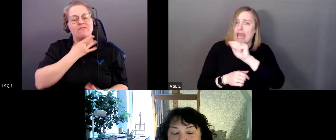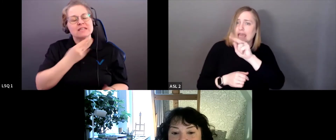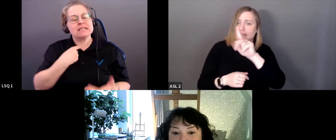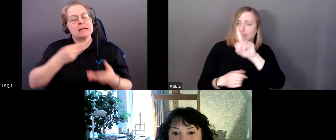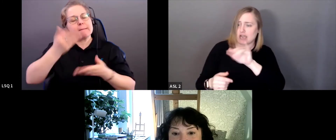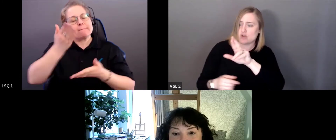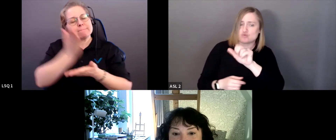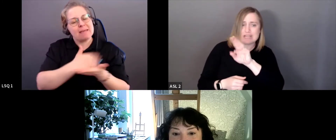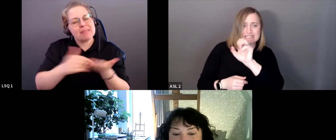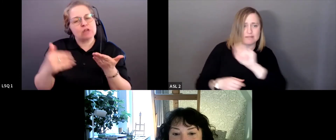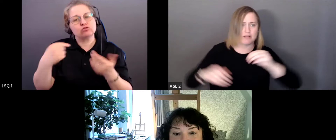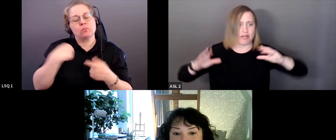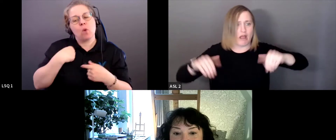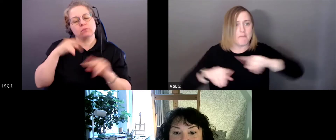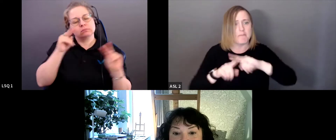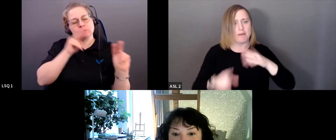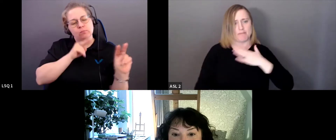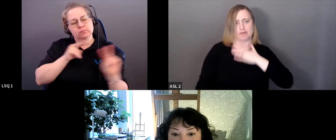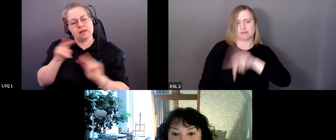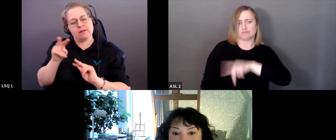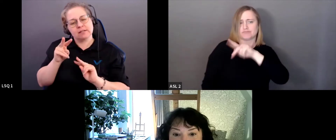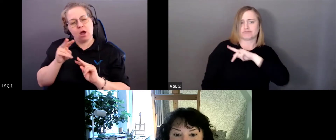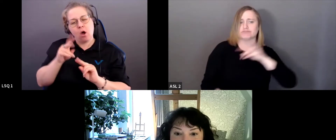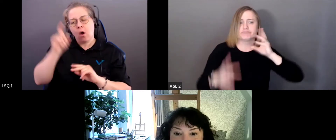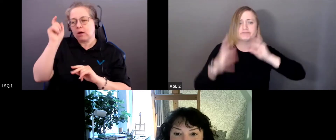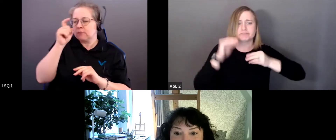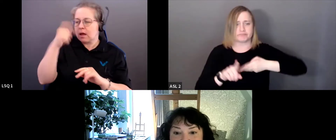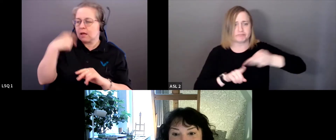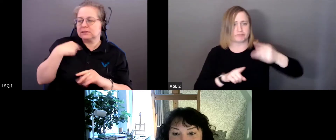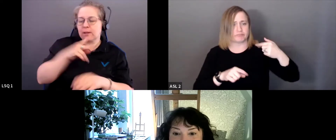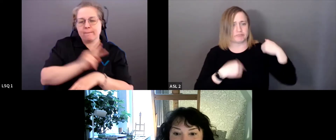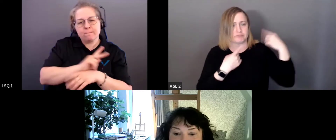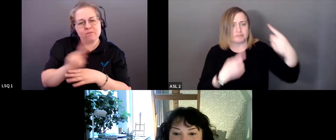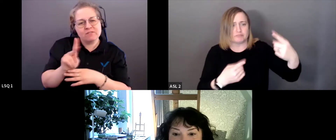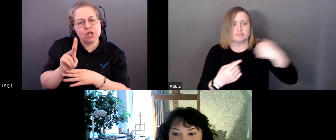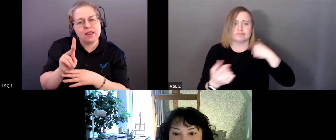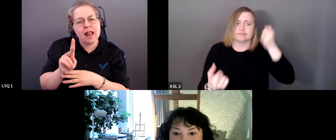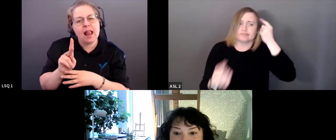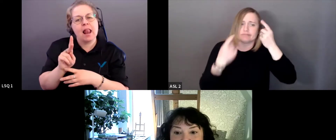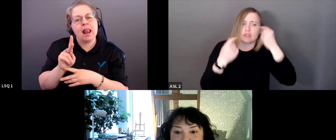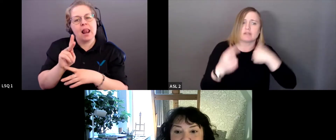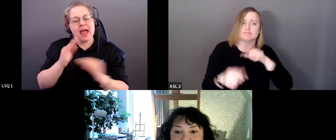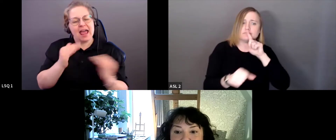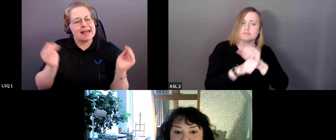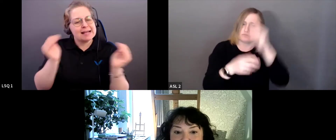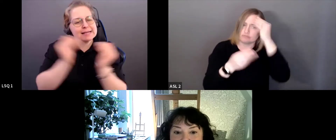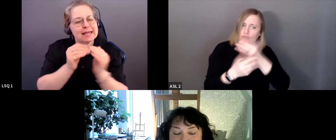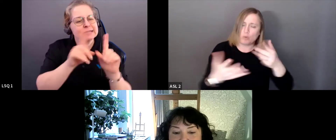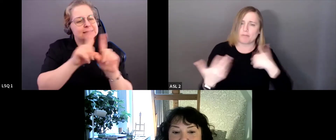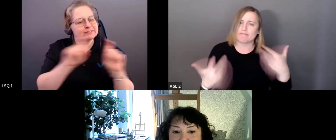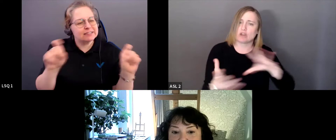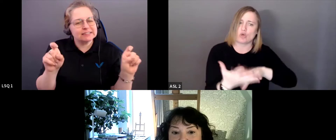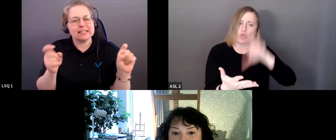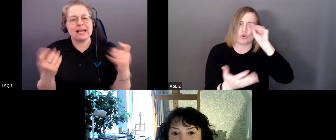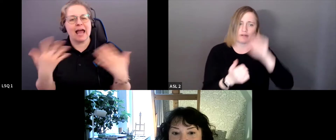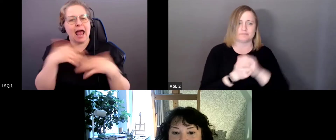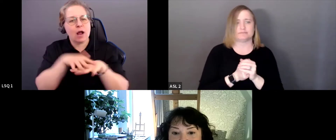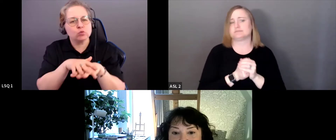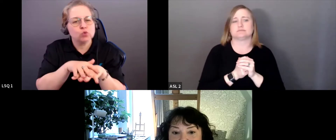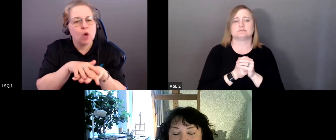professionnelle en me servant de la lentille, de l'équité, de la diversité et de l'inclusion au travail.